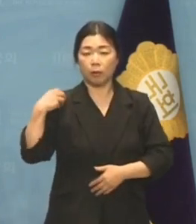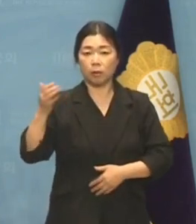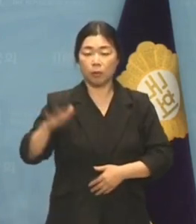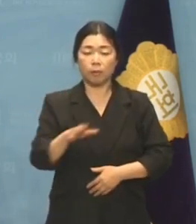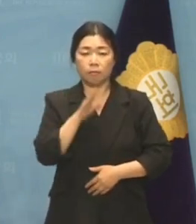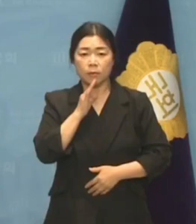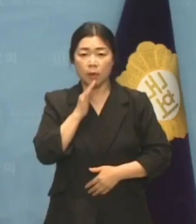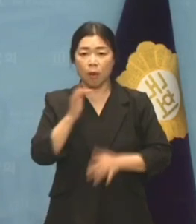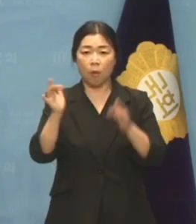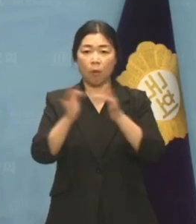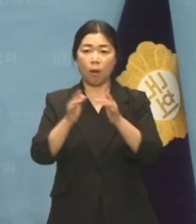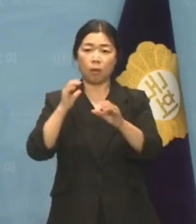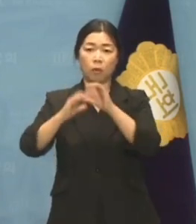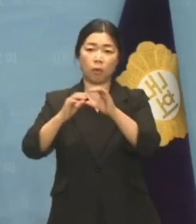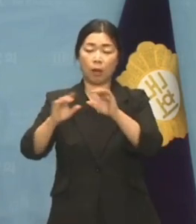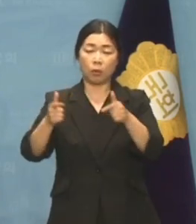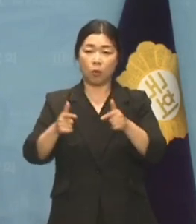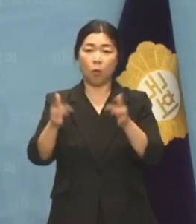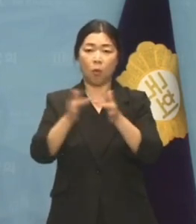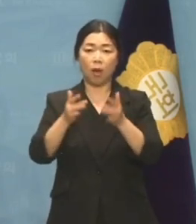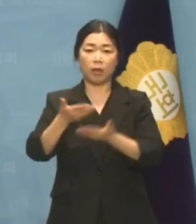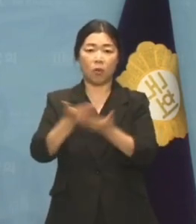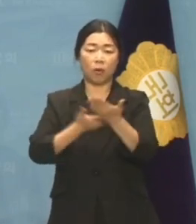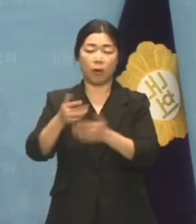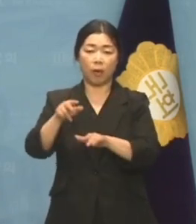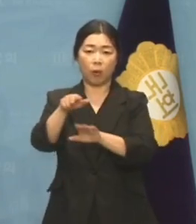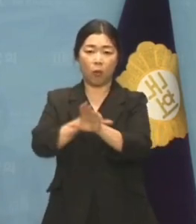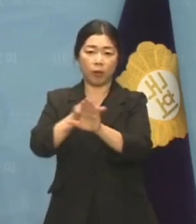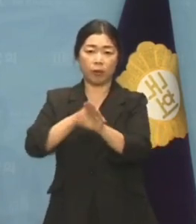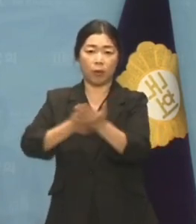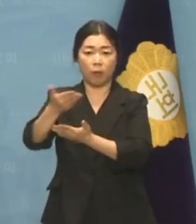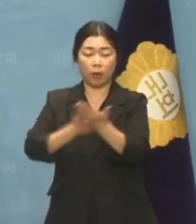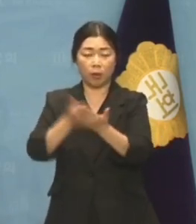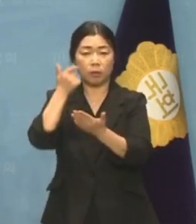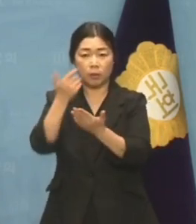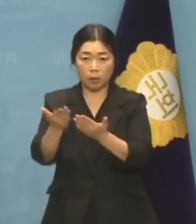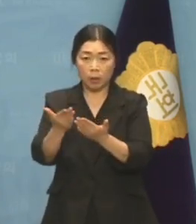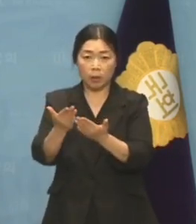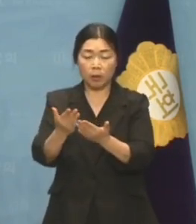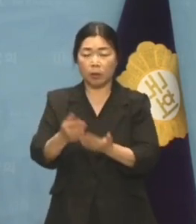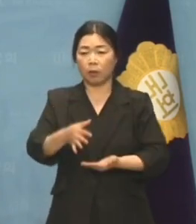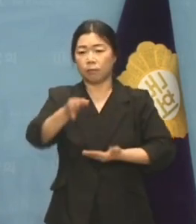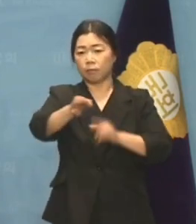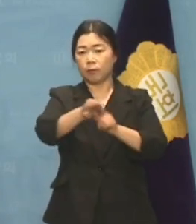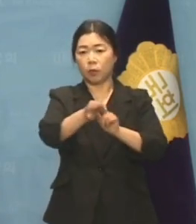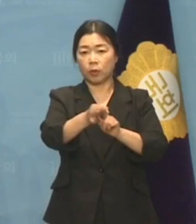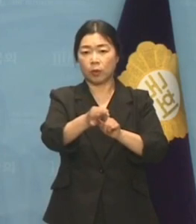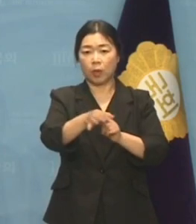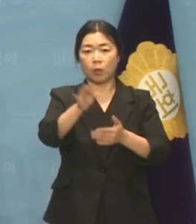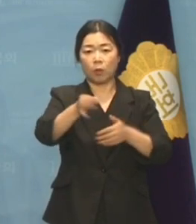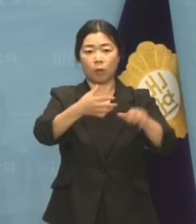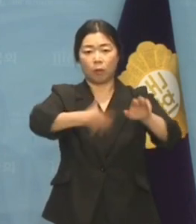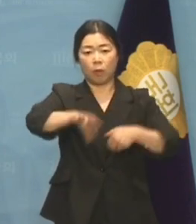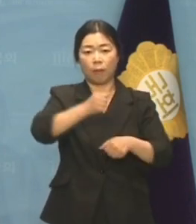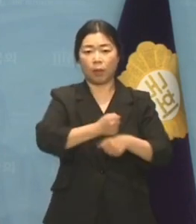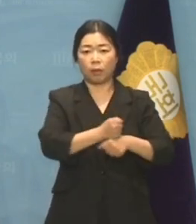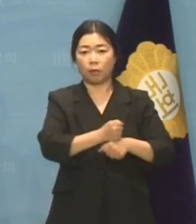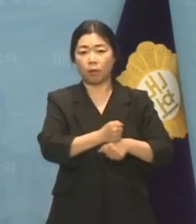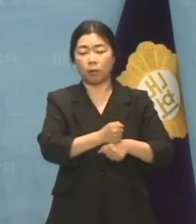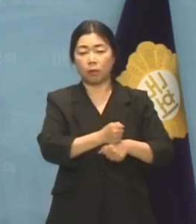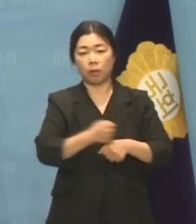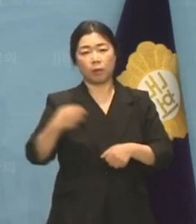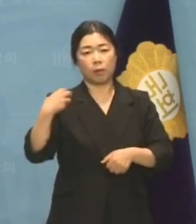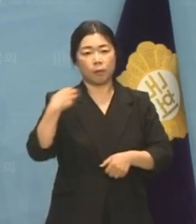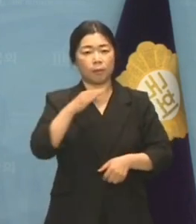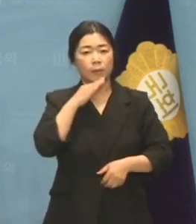실상은 온라인 거래위원장으로서 코인을 통한 자금 세탁을 담당한 것은 아닌지 의심스러운